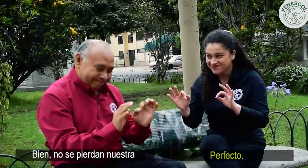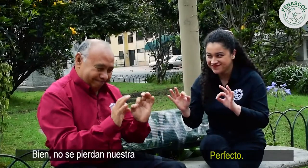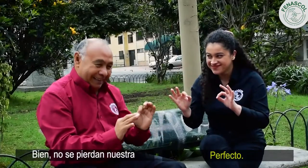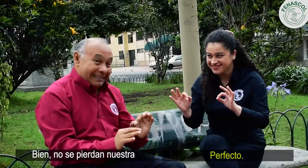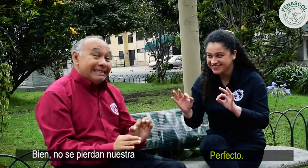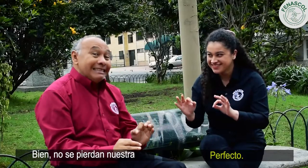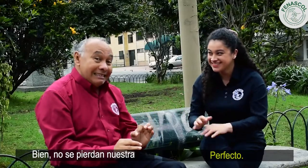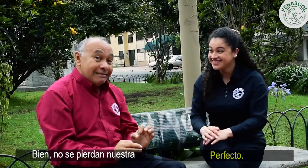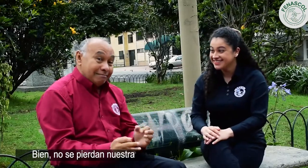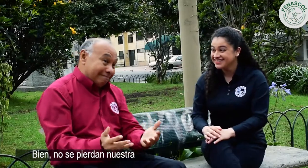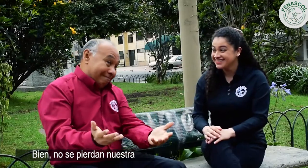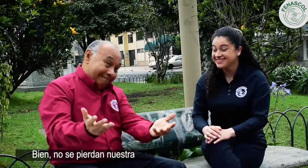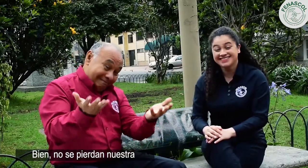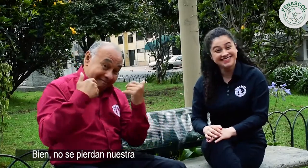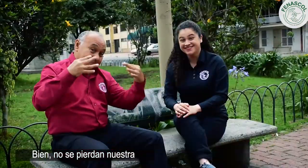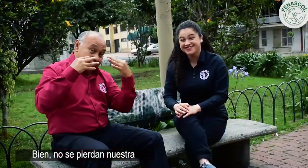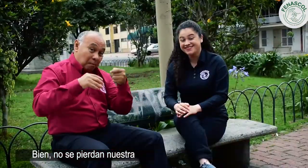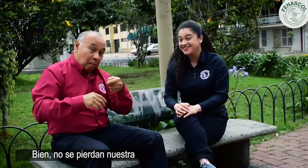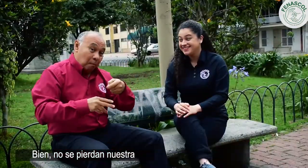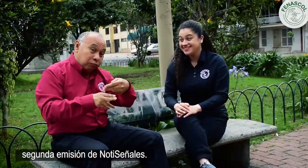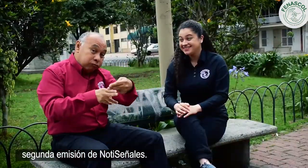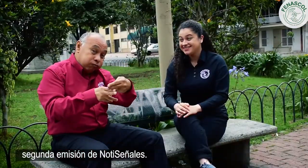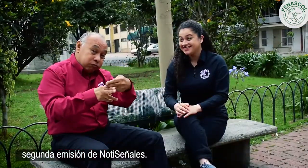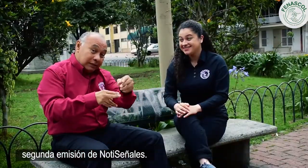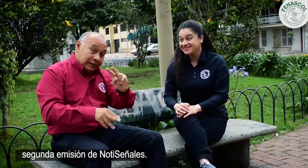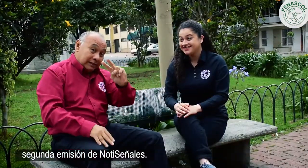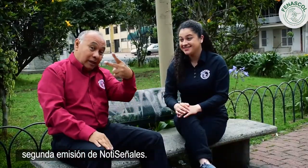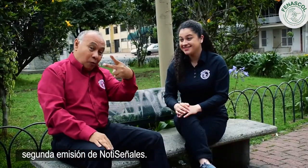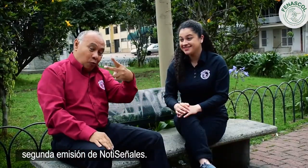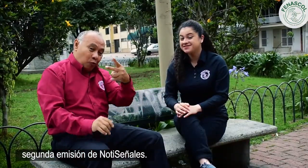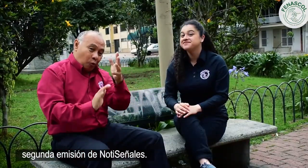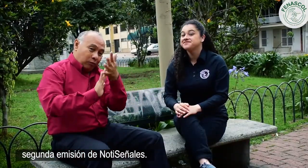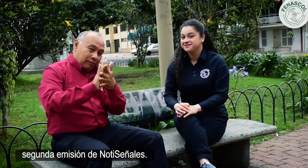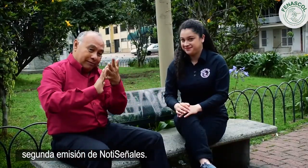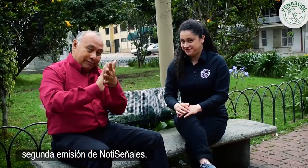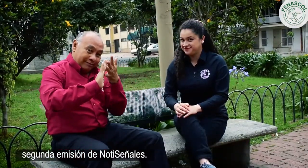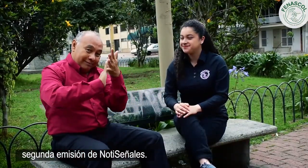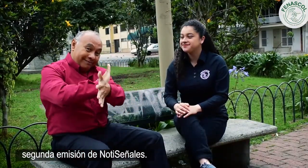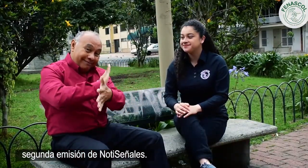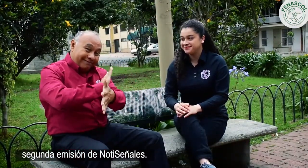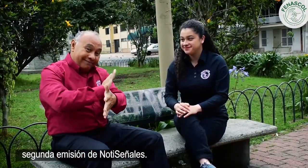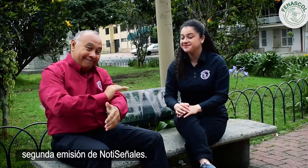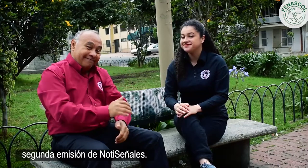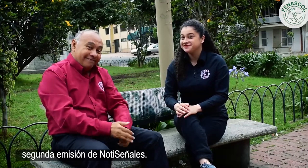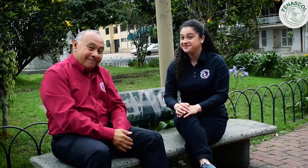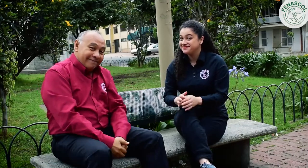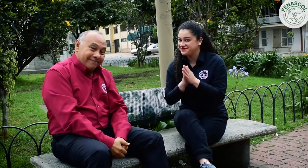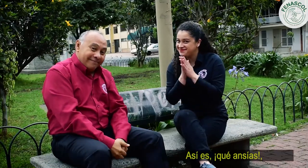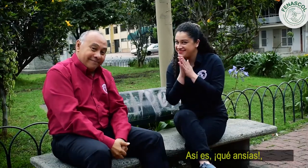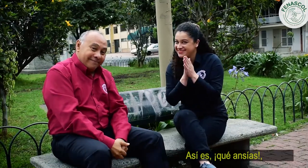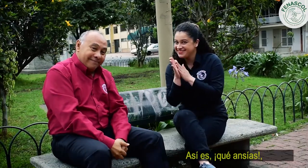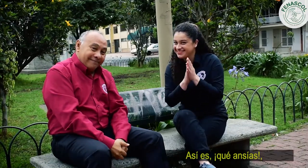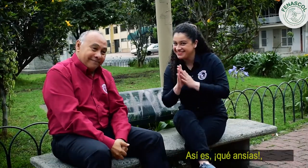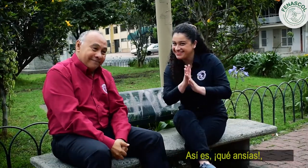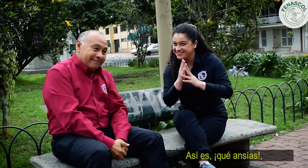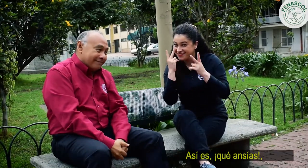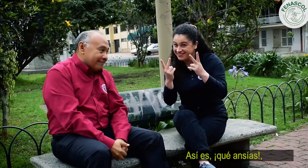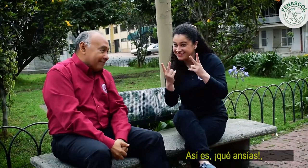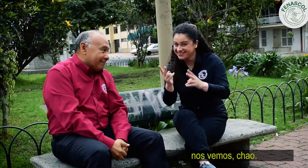perfecto no se pierdan nuestra segunda emisión de notiseñales así es que ansias